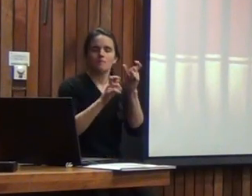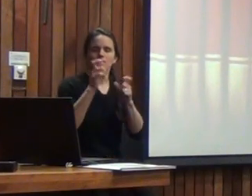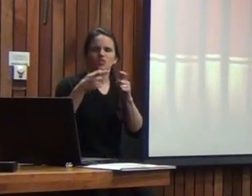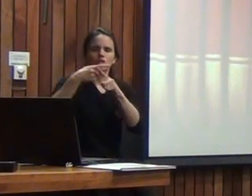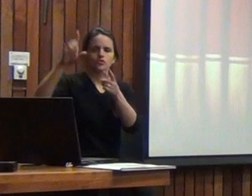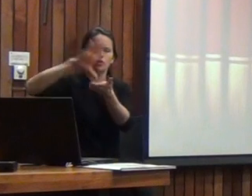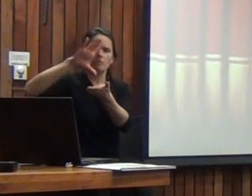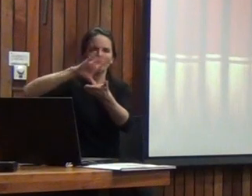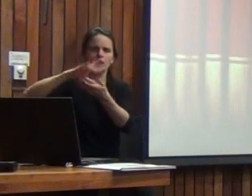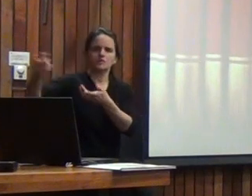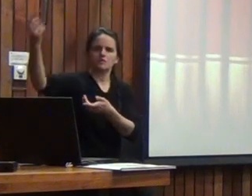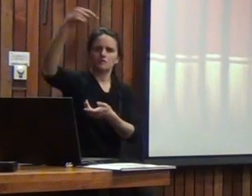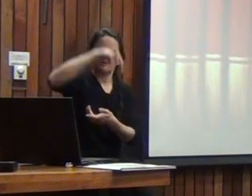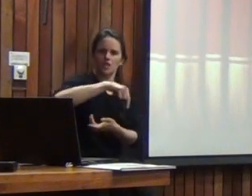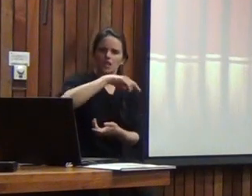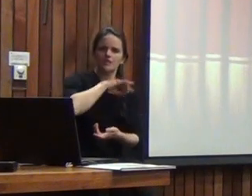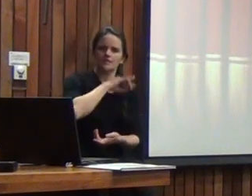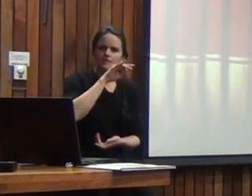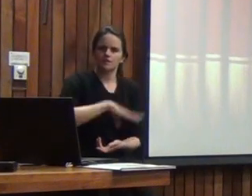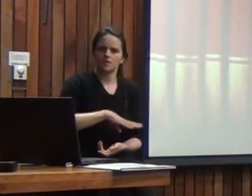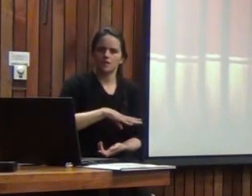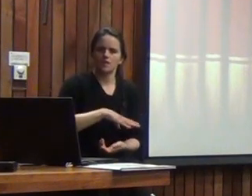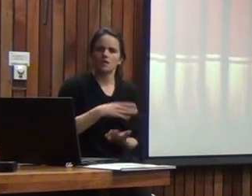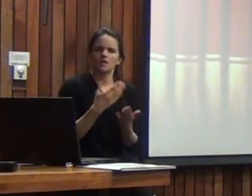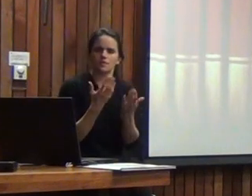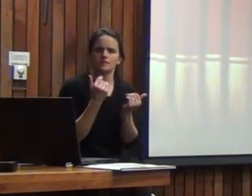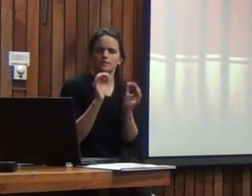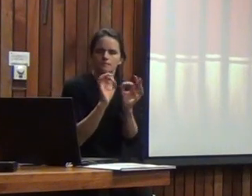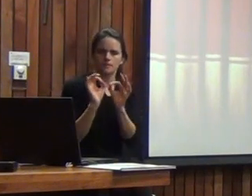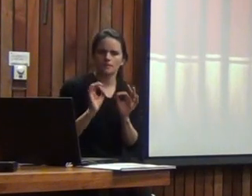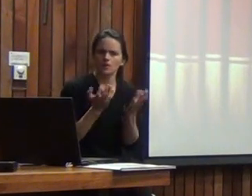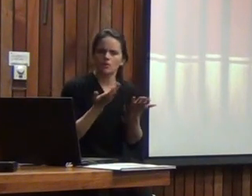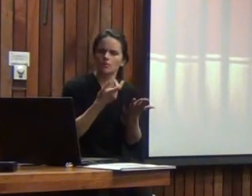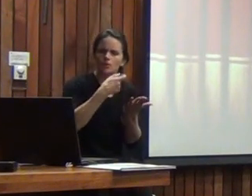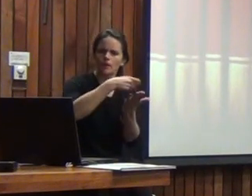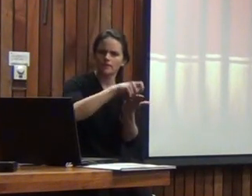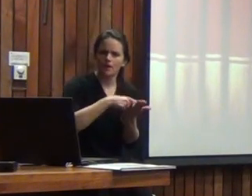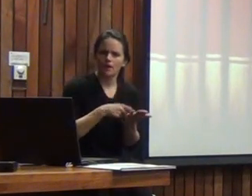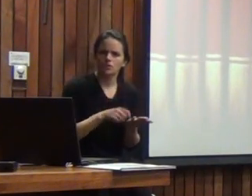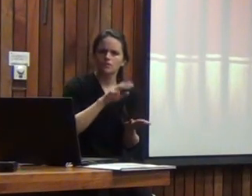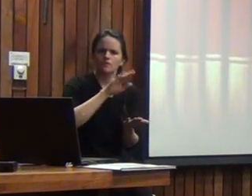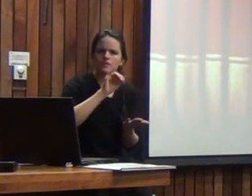del contexto de necesidades educativas especiales ¿se aplicará BISC5?